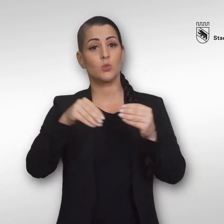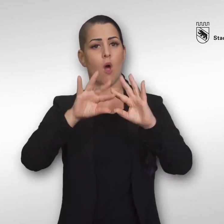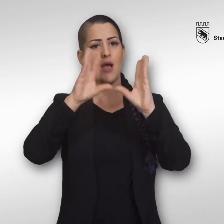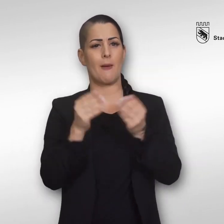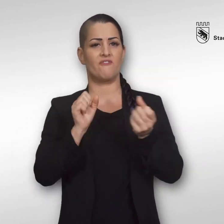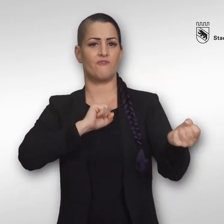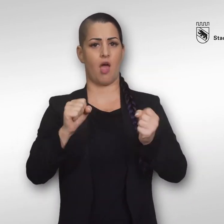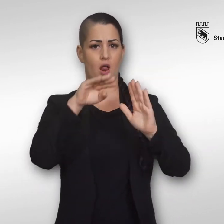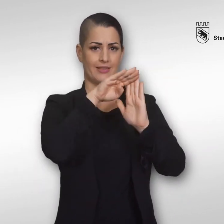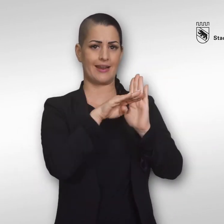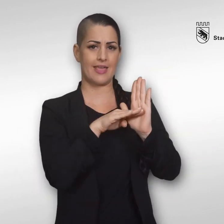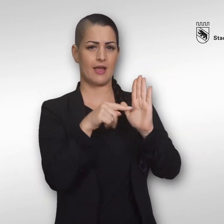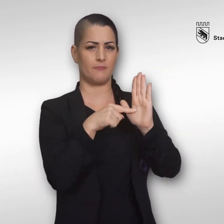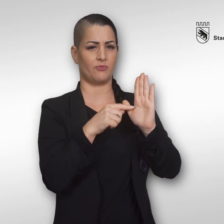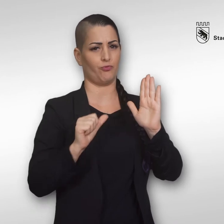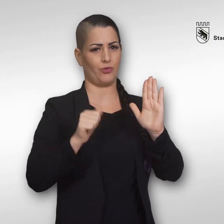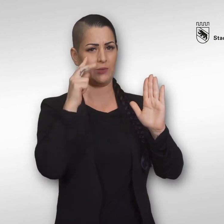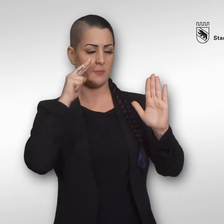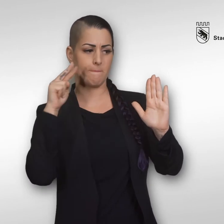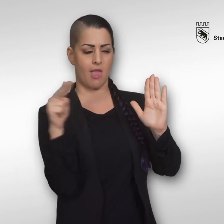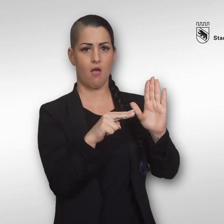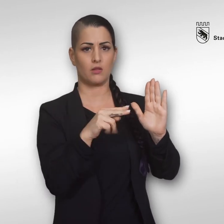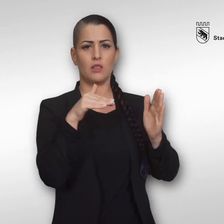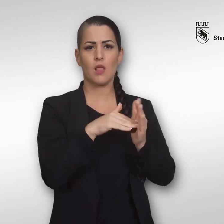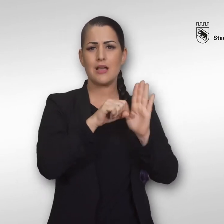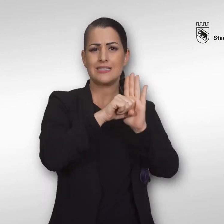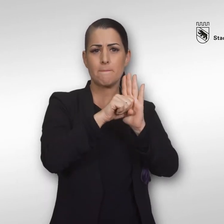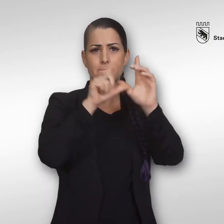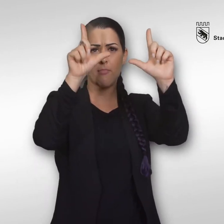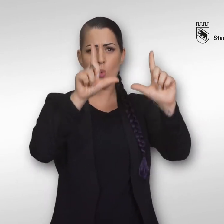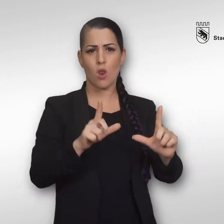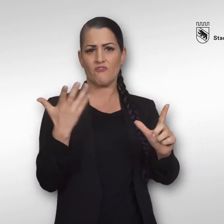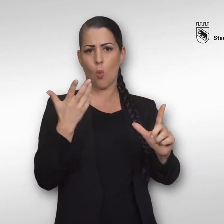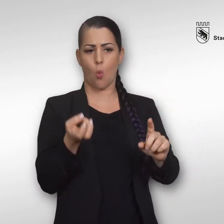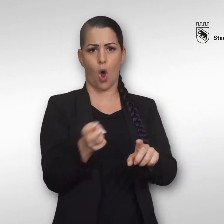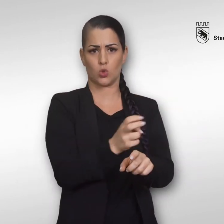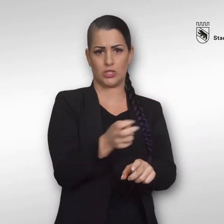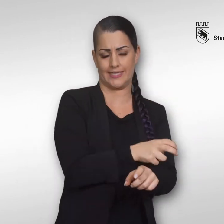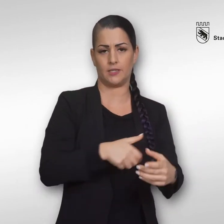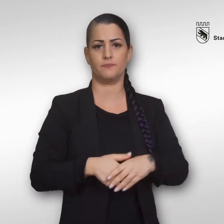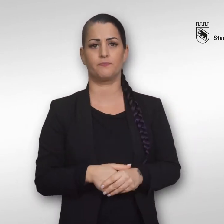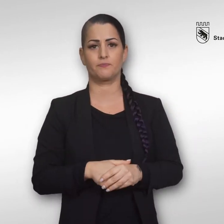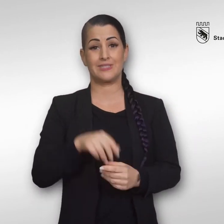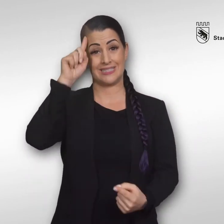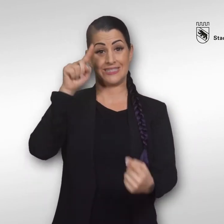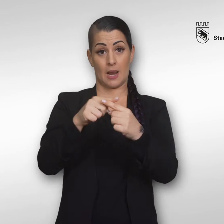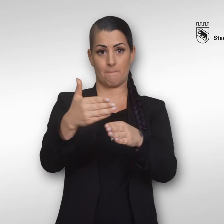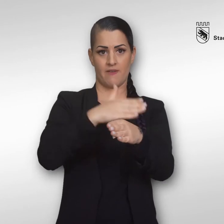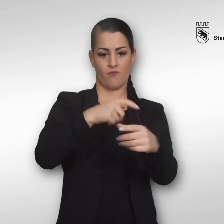Nebst den allgemeinen Verhaltensregeln ist es wichtig, die Signalisation der Ausstiege gut zu beachten, um rechtzeitig